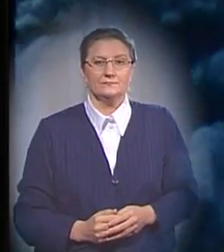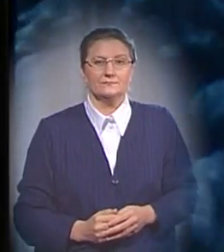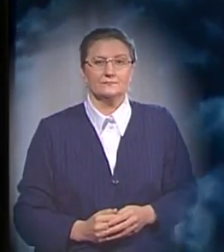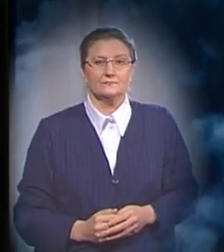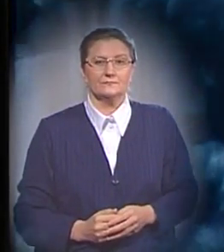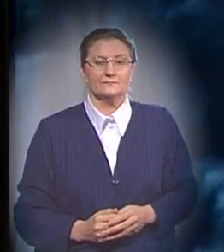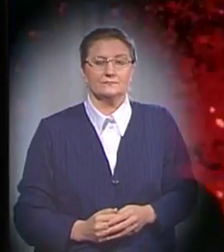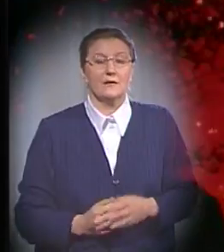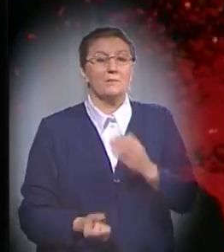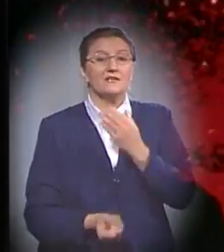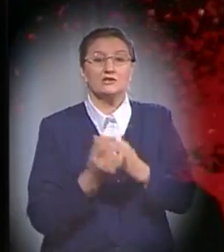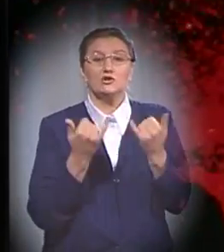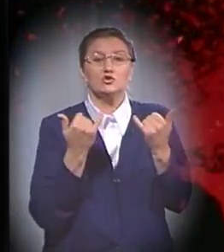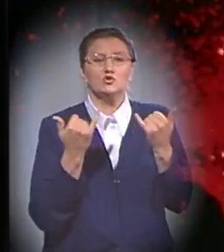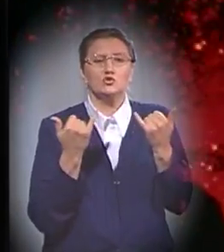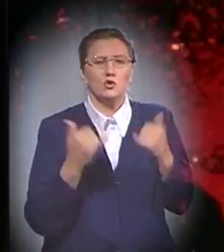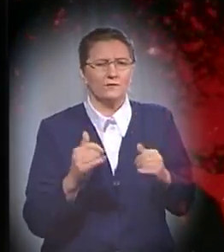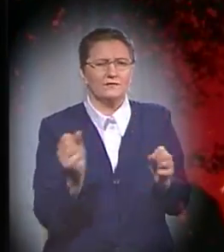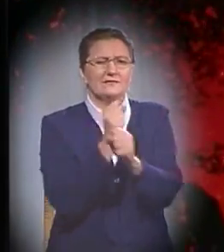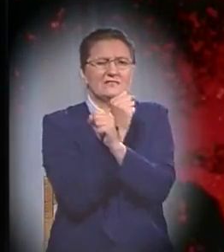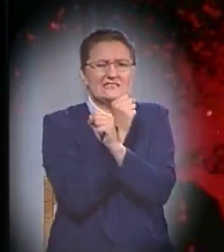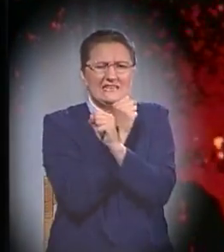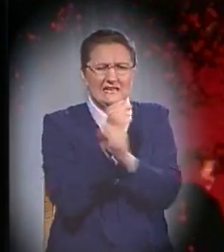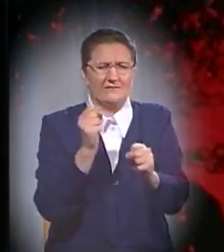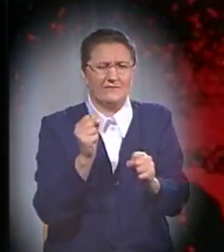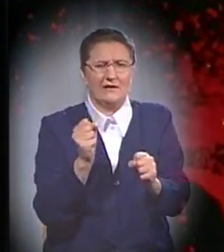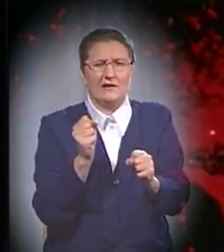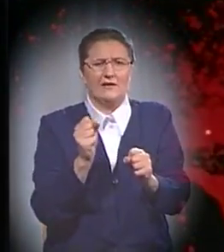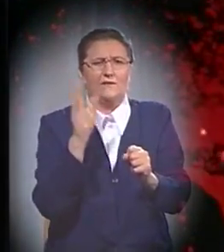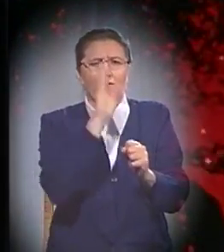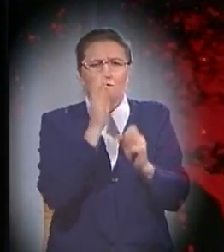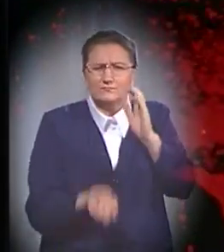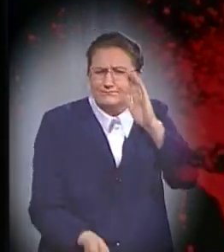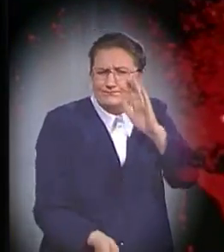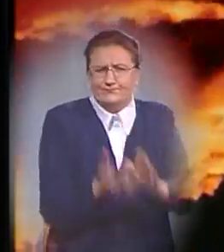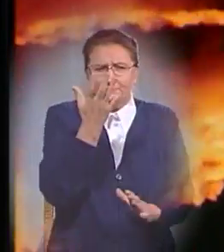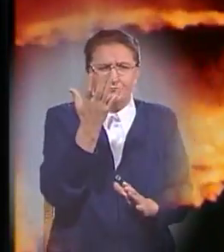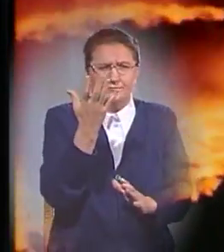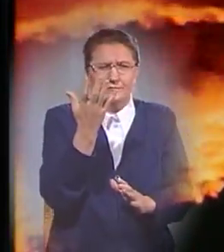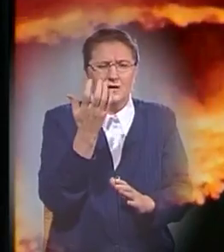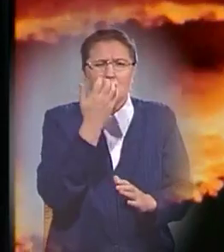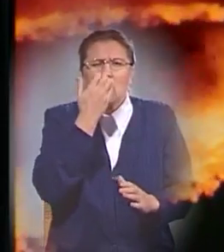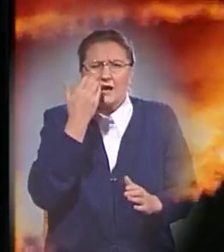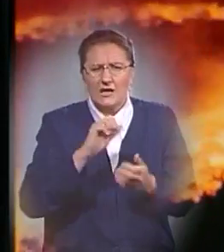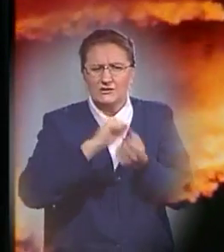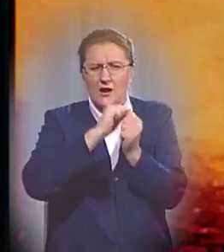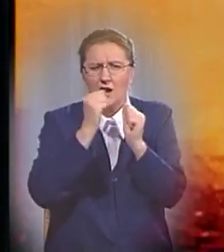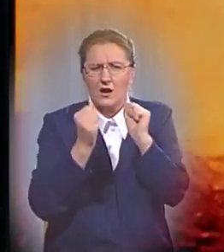Происходили чудовищные взрывы, выбрасывавшие в воздух огромное количество расплавленного камня и облака